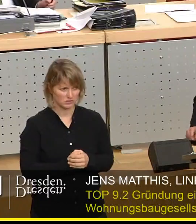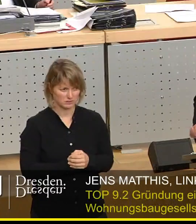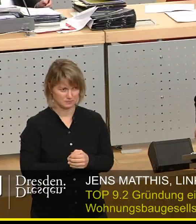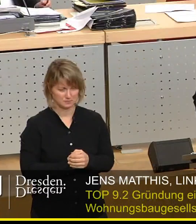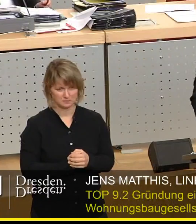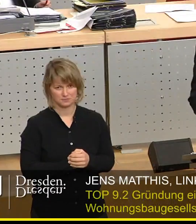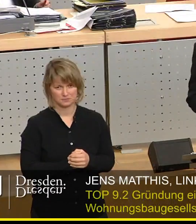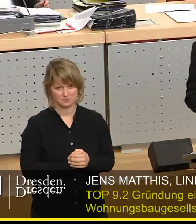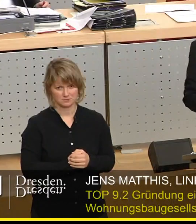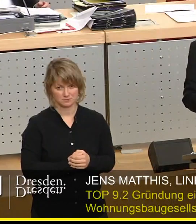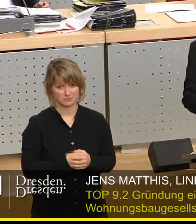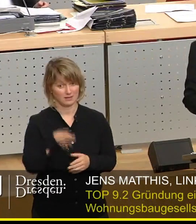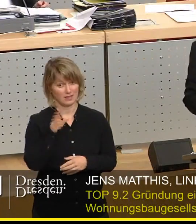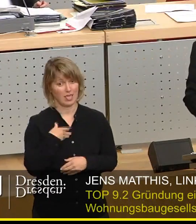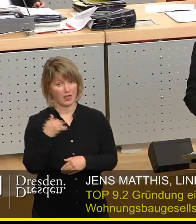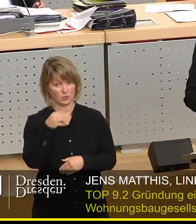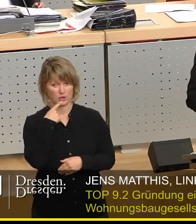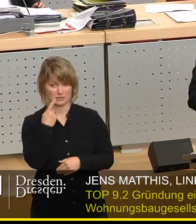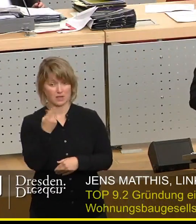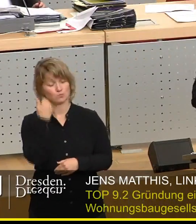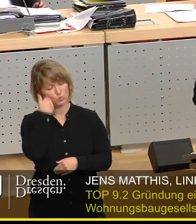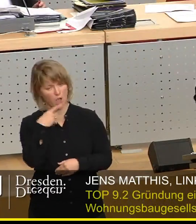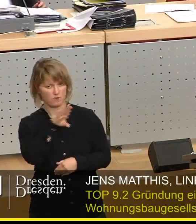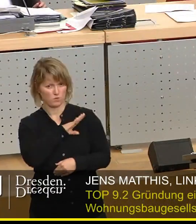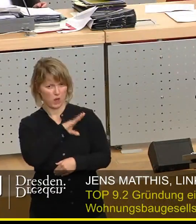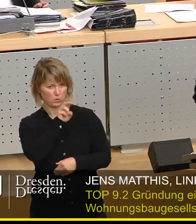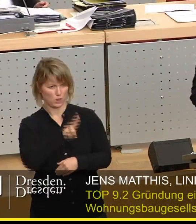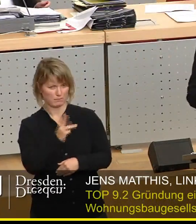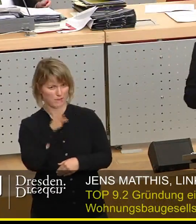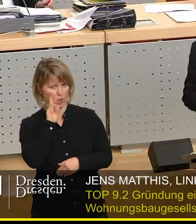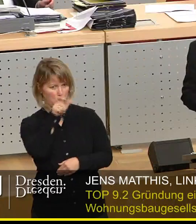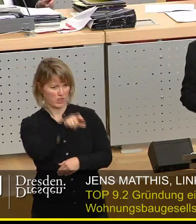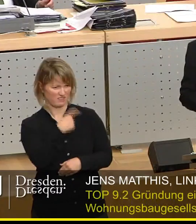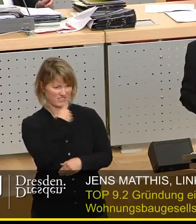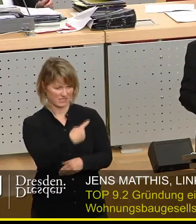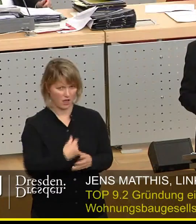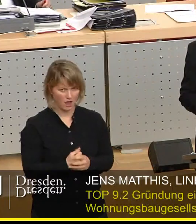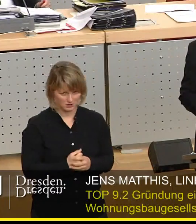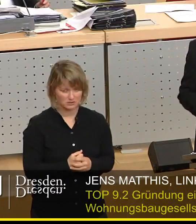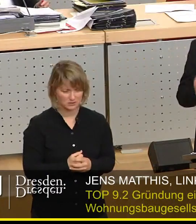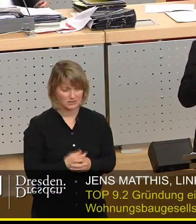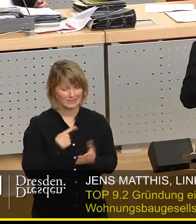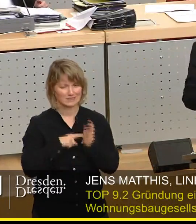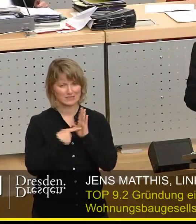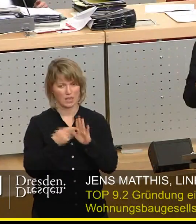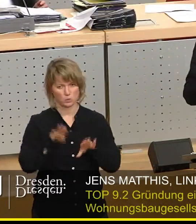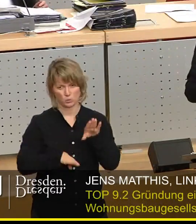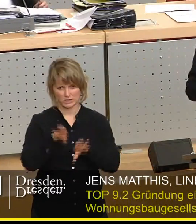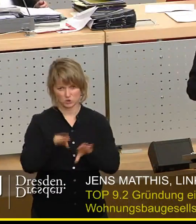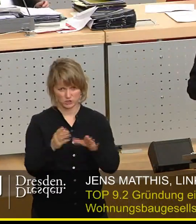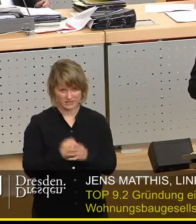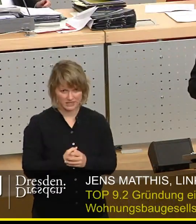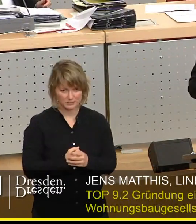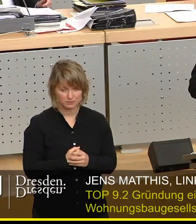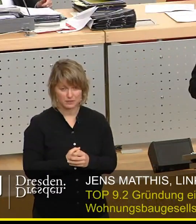Krüger, hören Sie auf Ihren Kollegen Ulbich in der CDU. Ich erkläre Ihnen den Unterschied. Wenn Sie oder